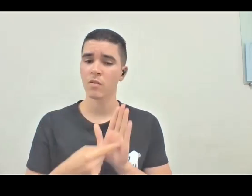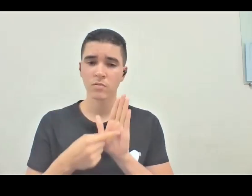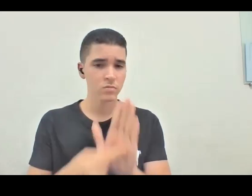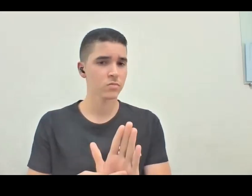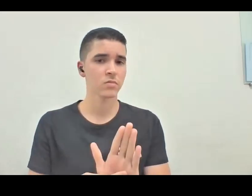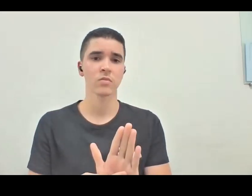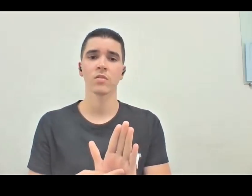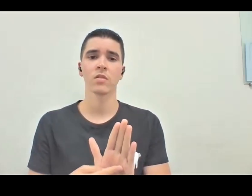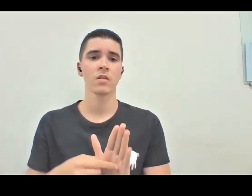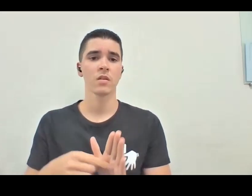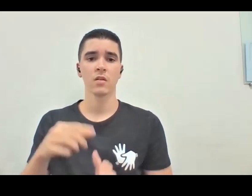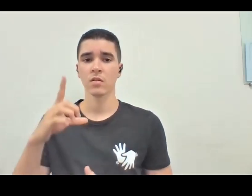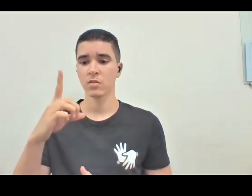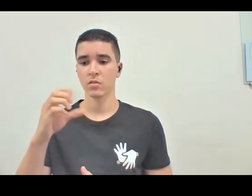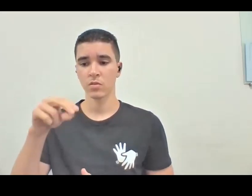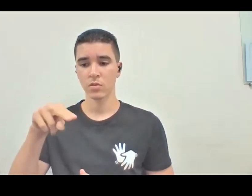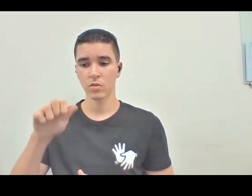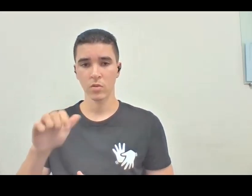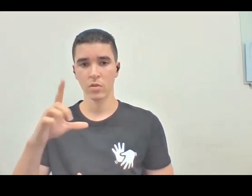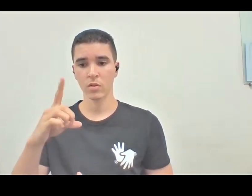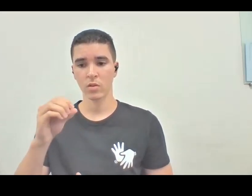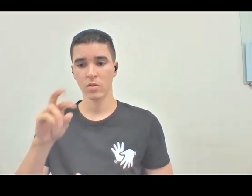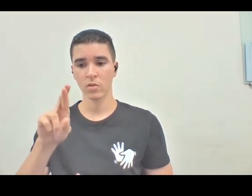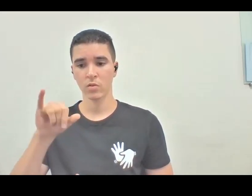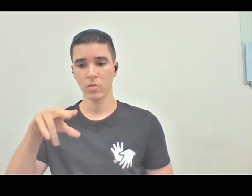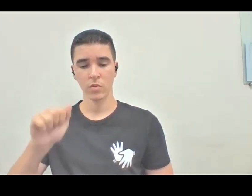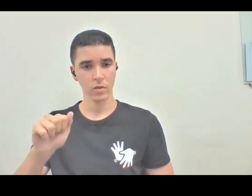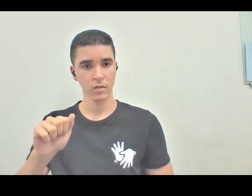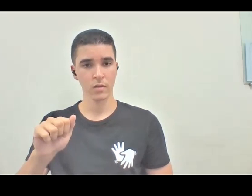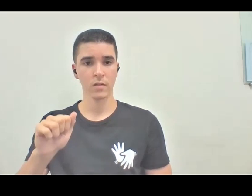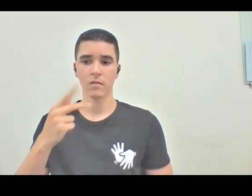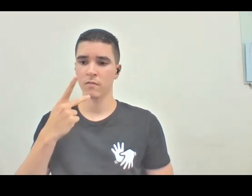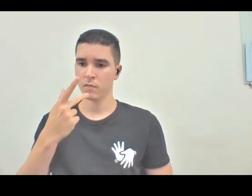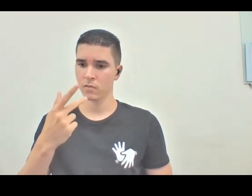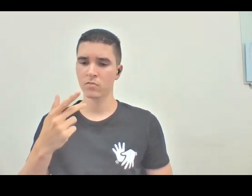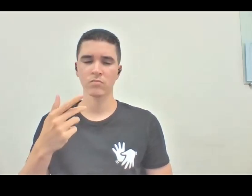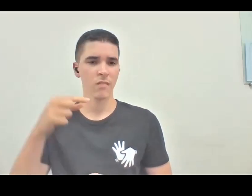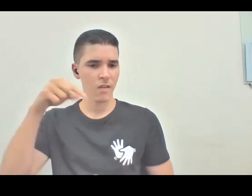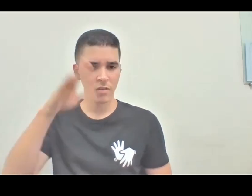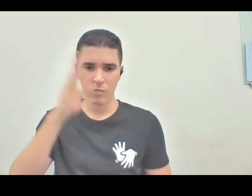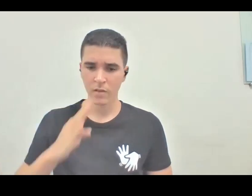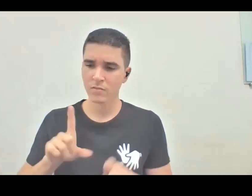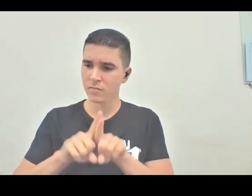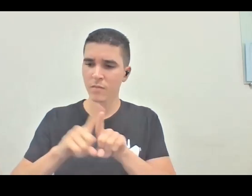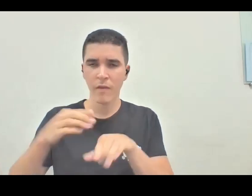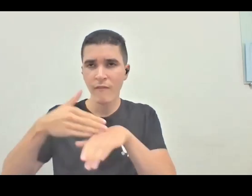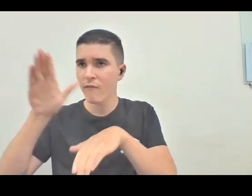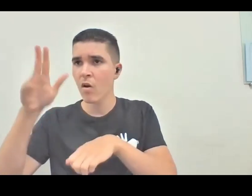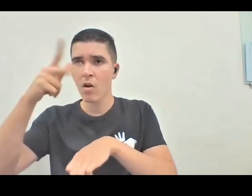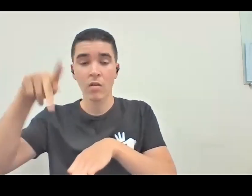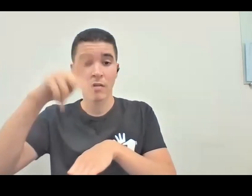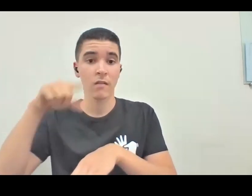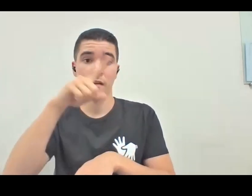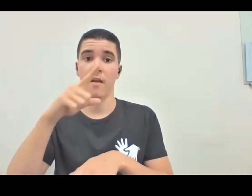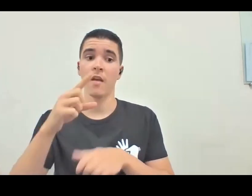as ações que a dona Dorina fez, a dona Dorina no Will, tanto aqui no Brasil, quanto internacionalmente, sendo representante do Conselho de Cultura da ONU,